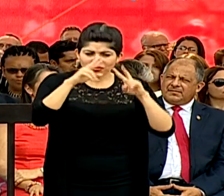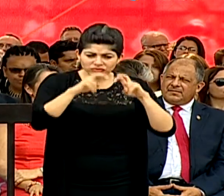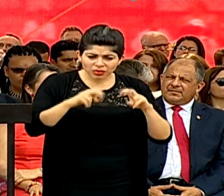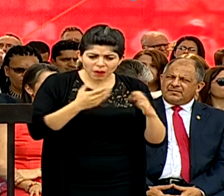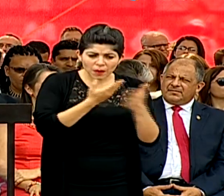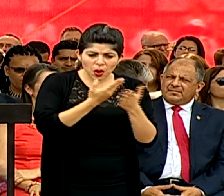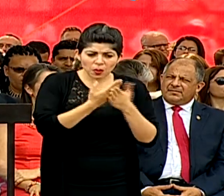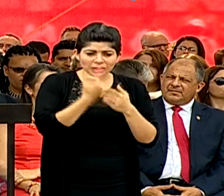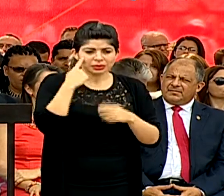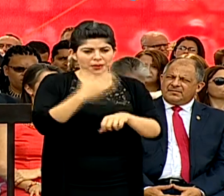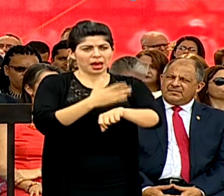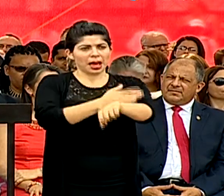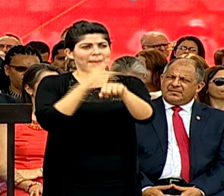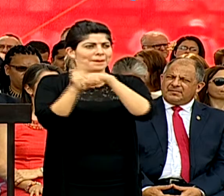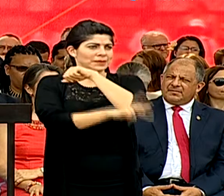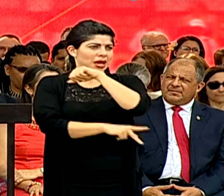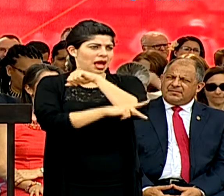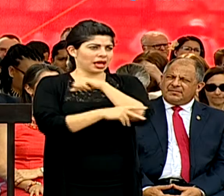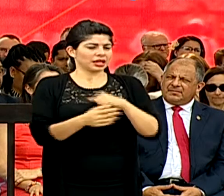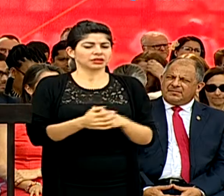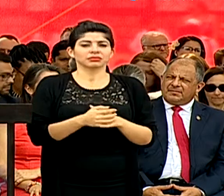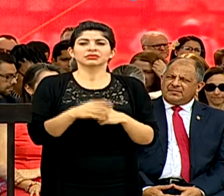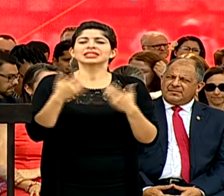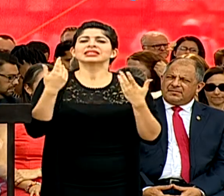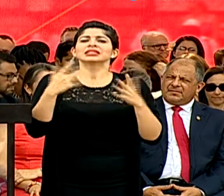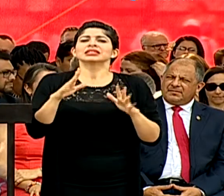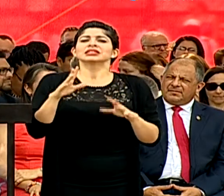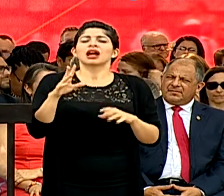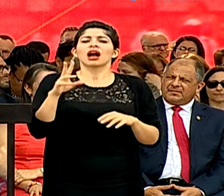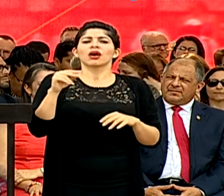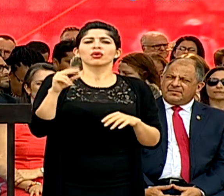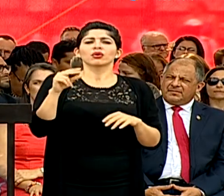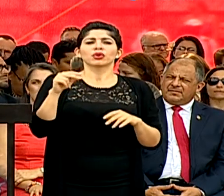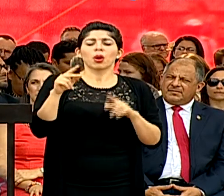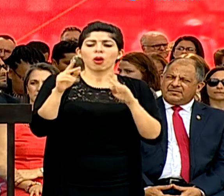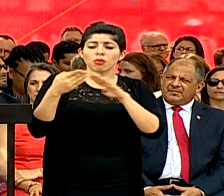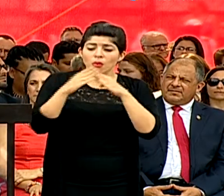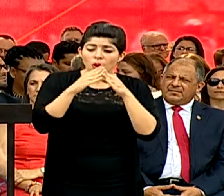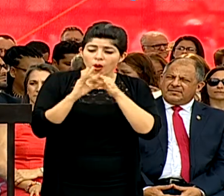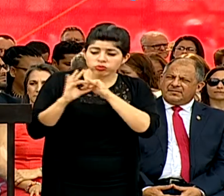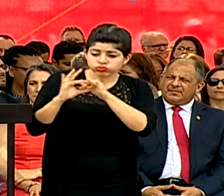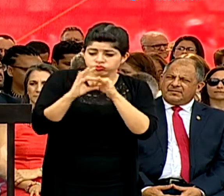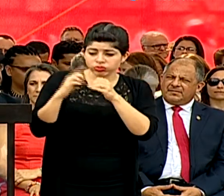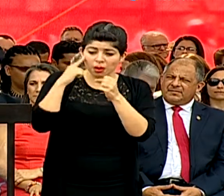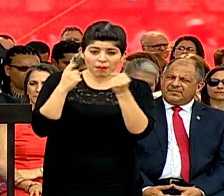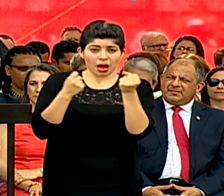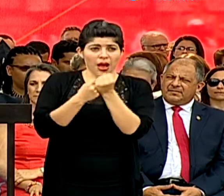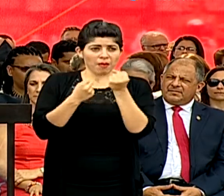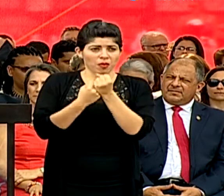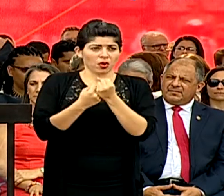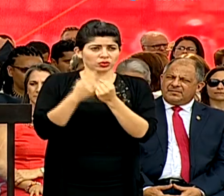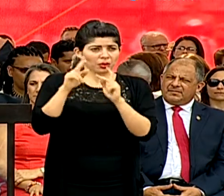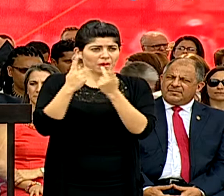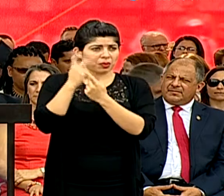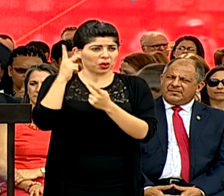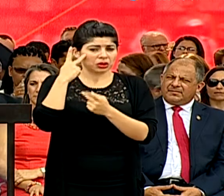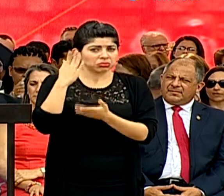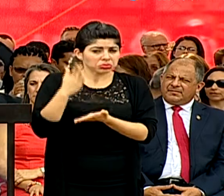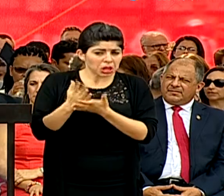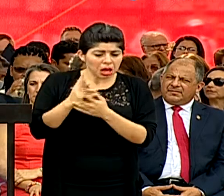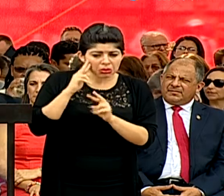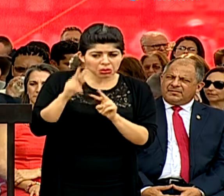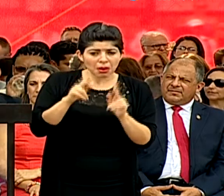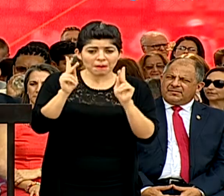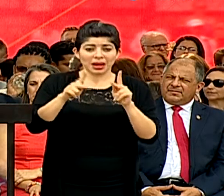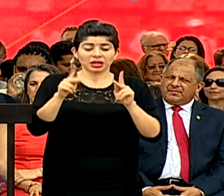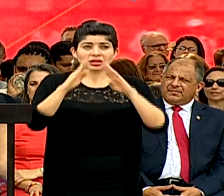para mejorar a nuestro país. Sino que ya no apreciamos a la población unida para mostrar su apoyo a su partido político. Ya no vemos a